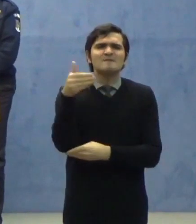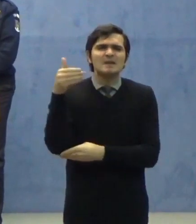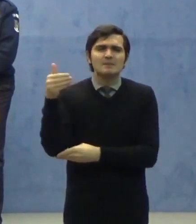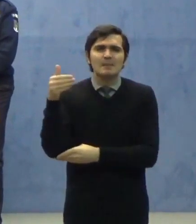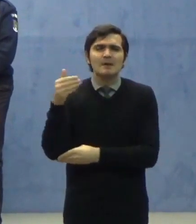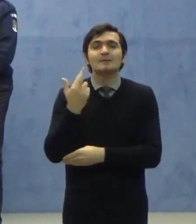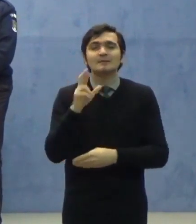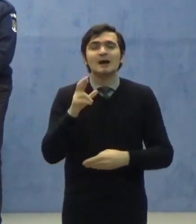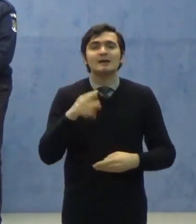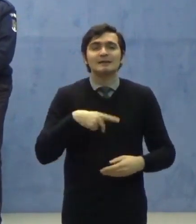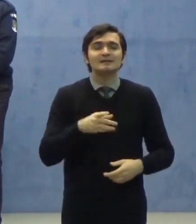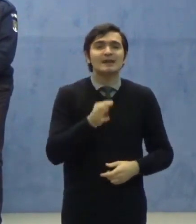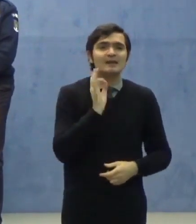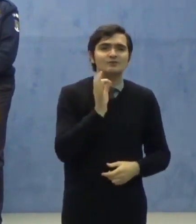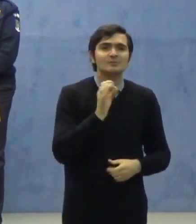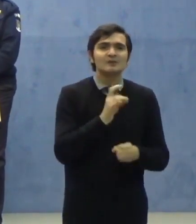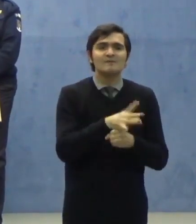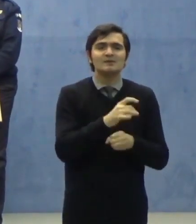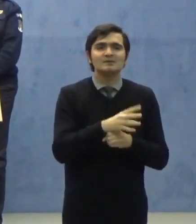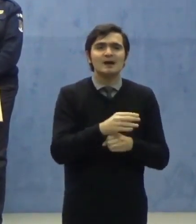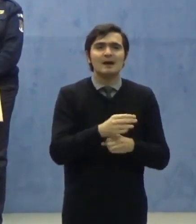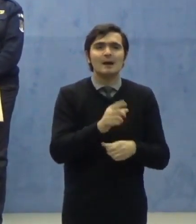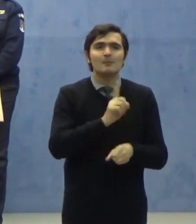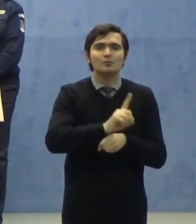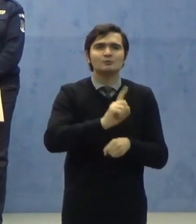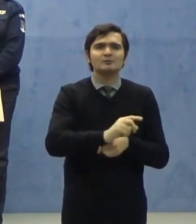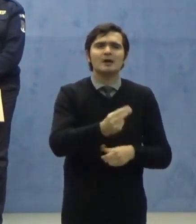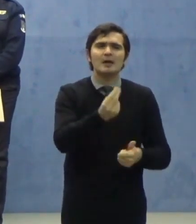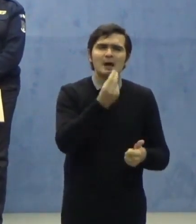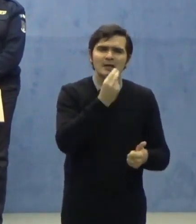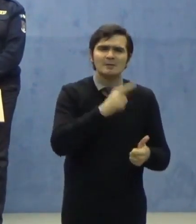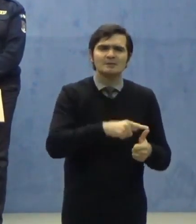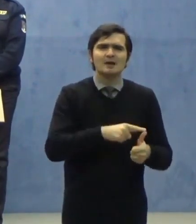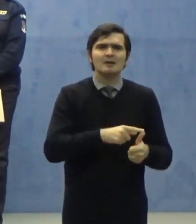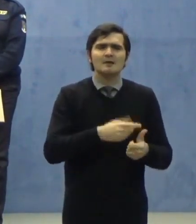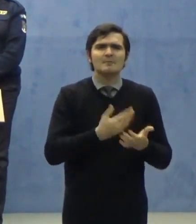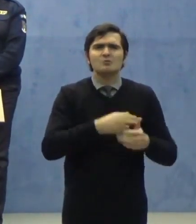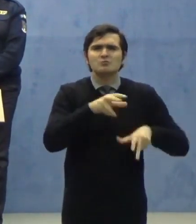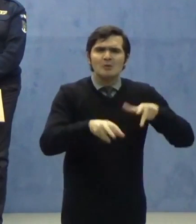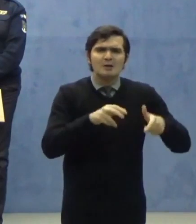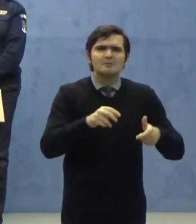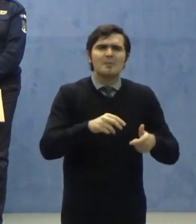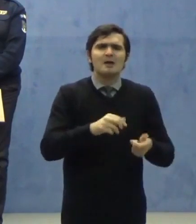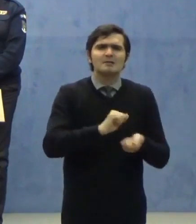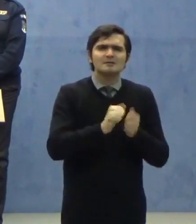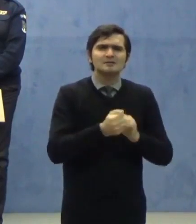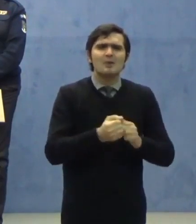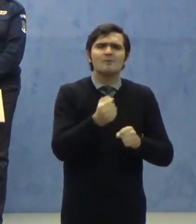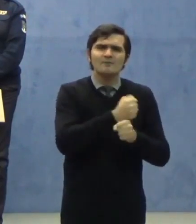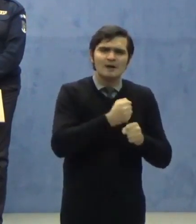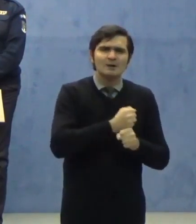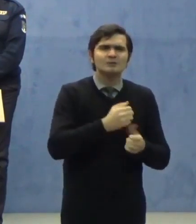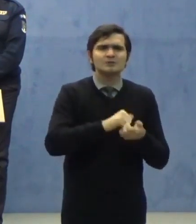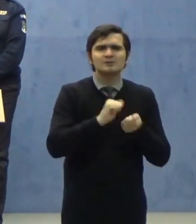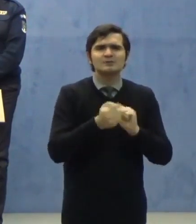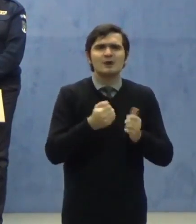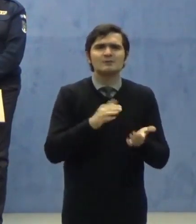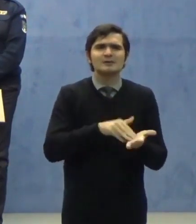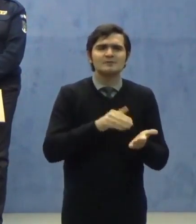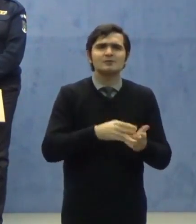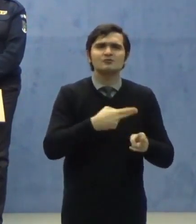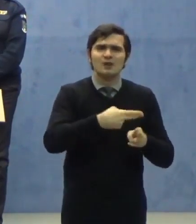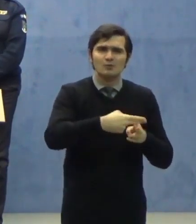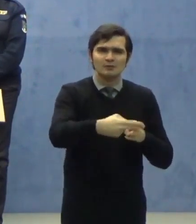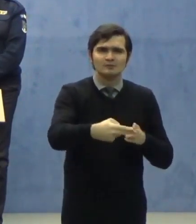excepția vânzării produselor alimentare, veterinare sau farmaceutice și a serviciilor de curățătorie.